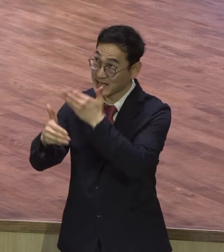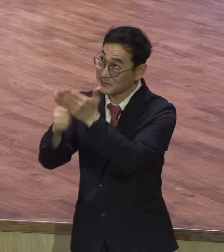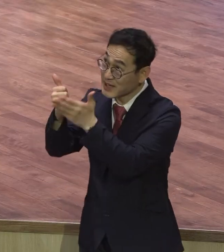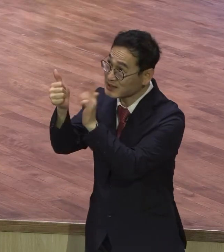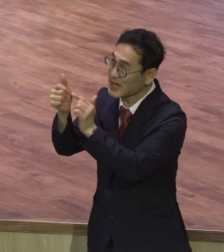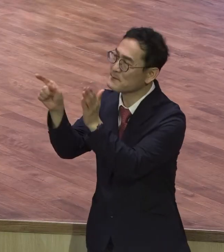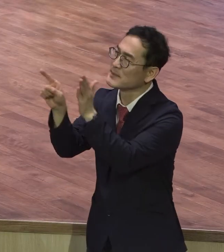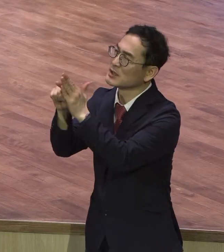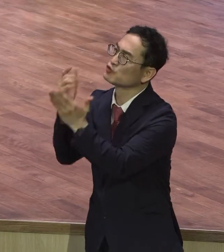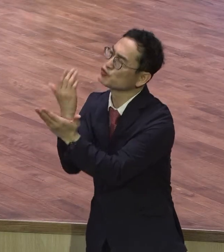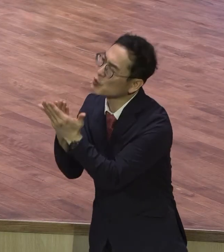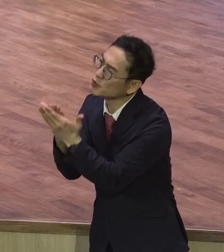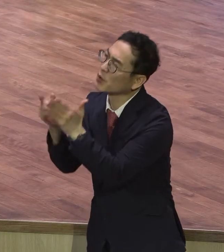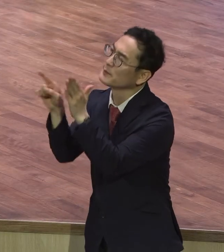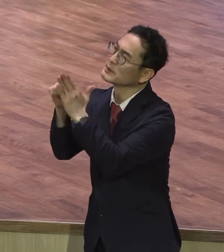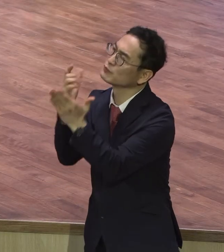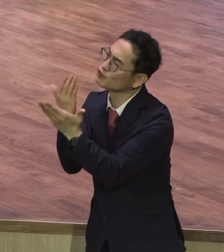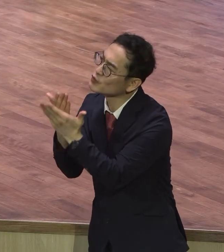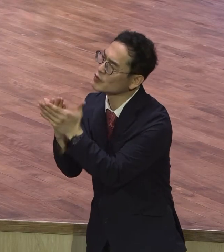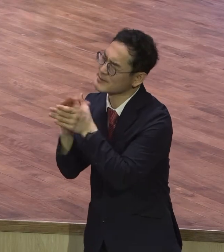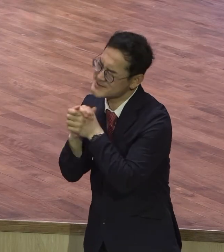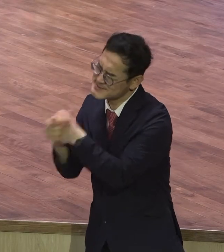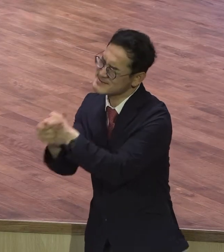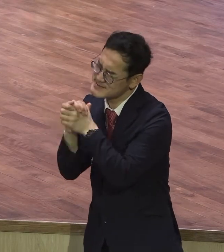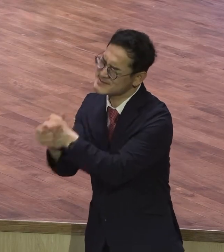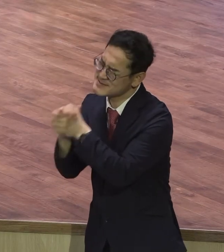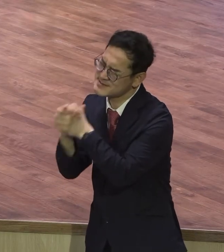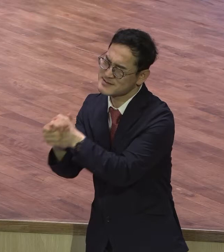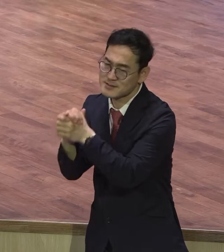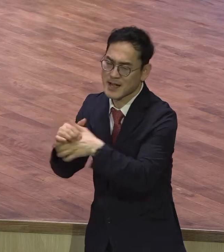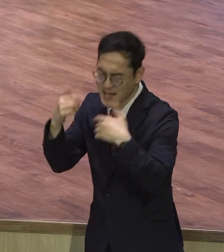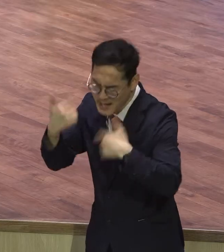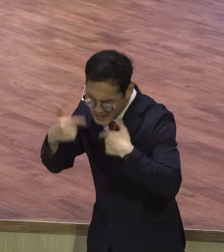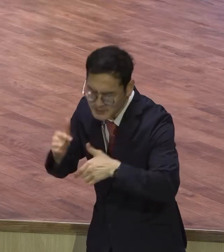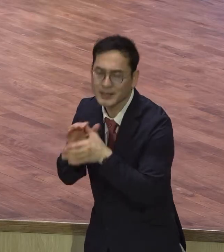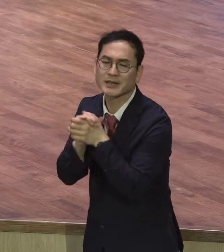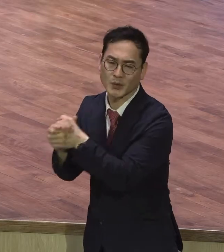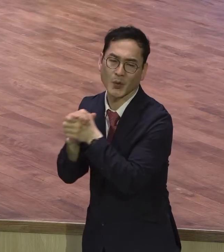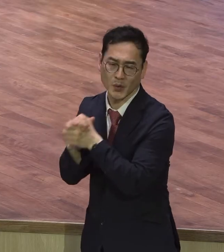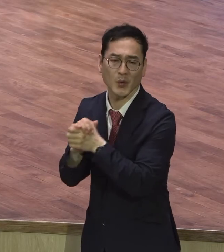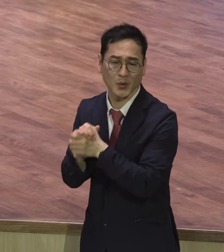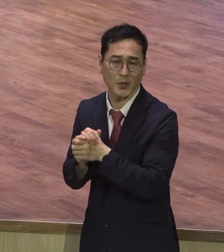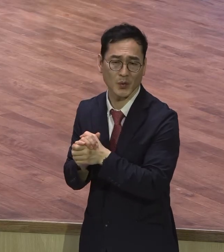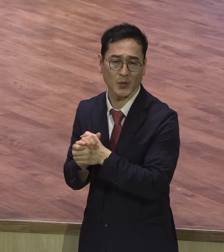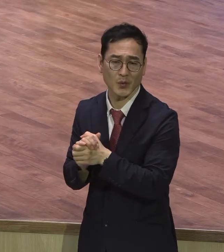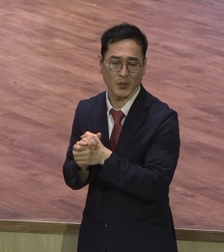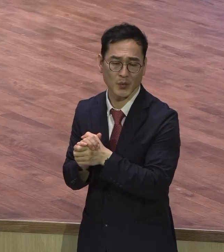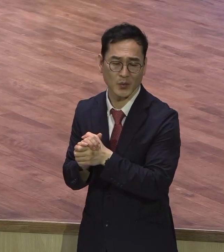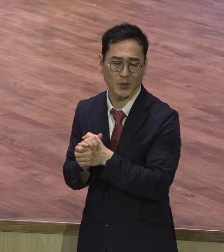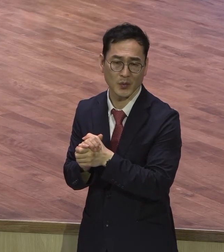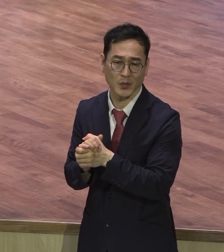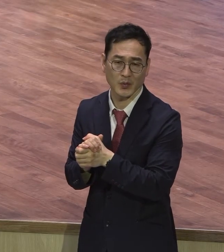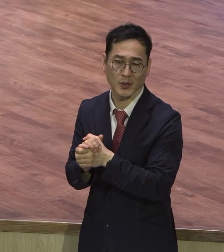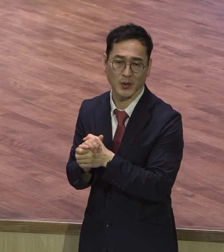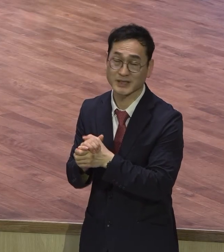기도를 자주 했다 믿음을 주십시오 그러면서 나는 믿음이 하늘로부터 뚝뚝 떨어지는 줄로